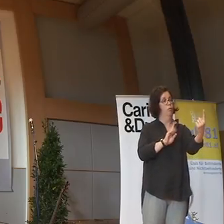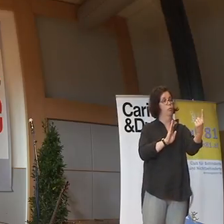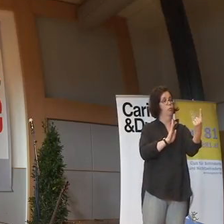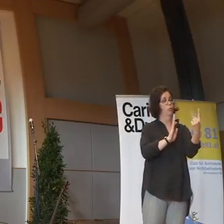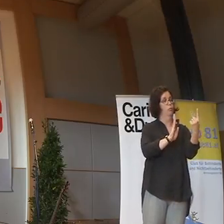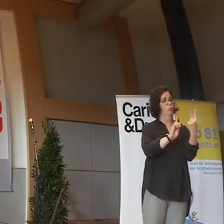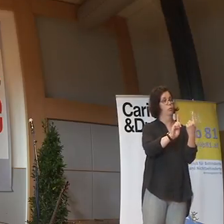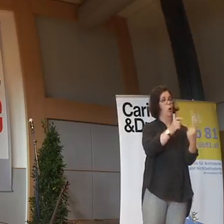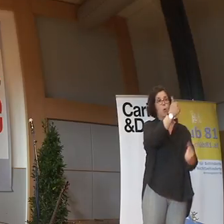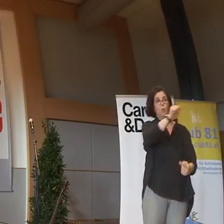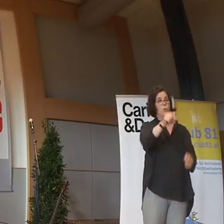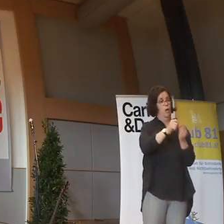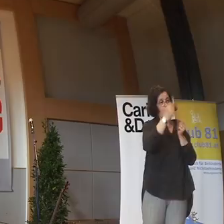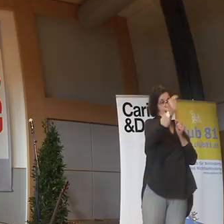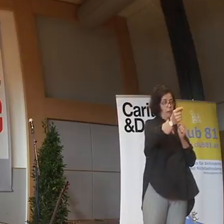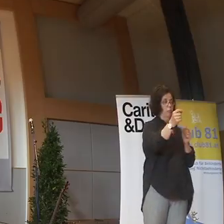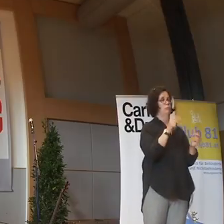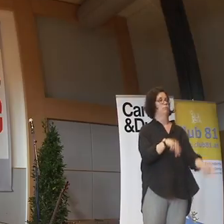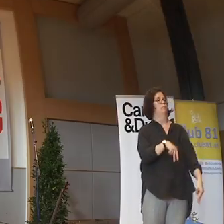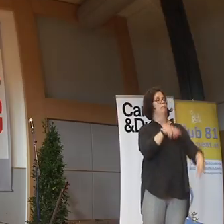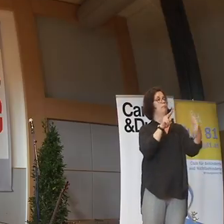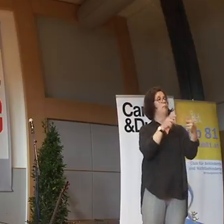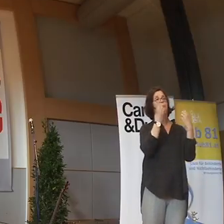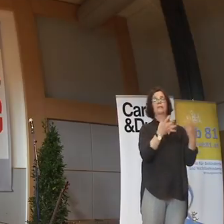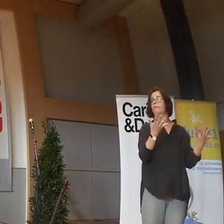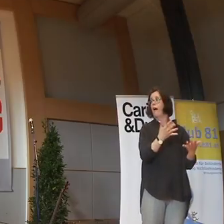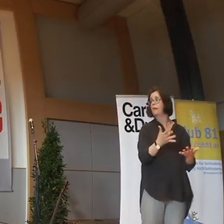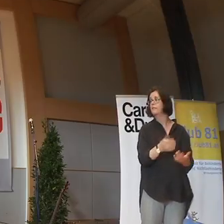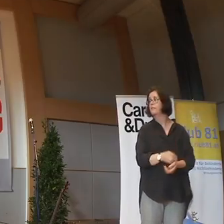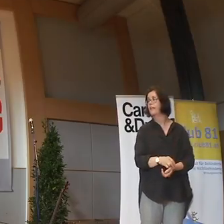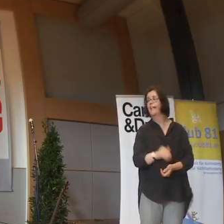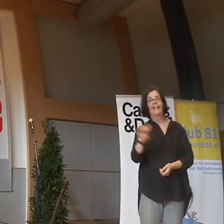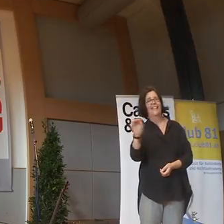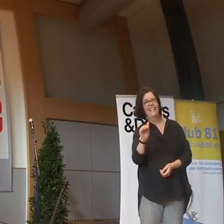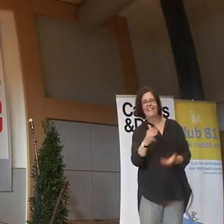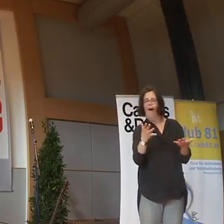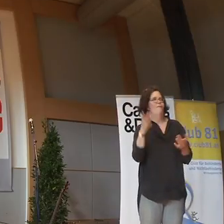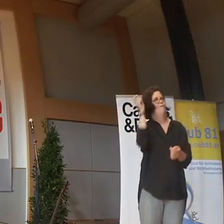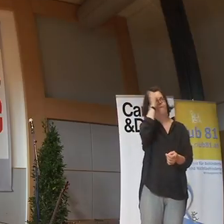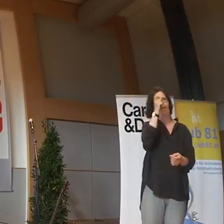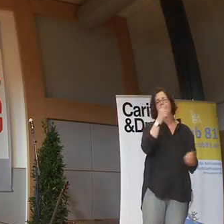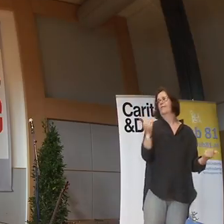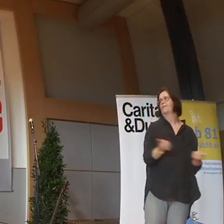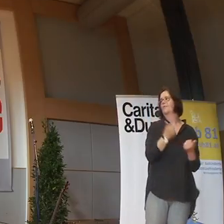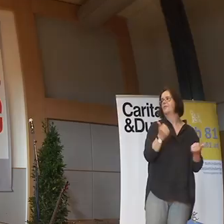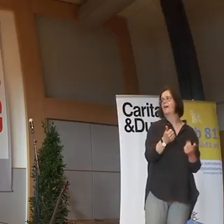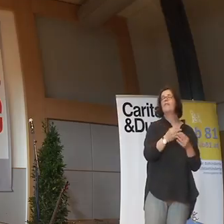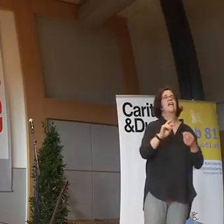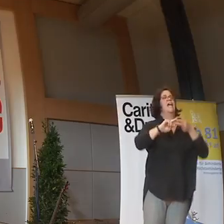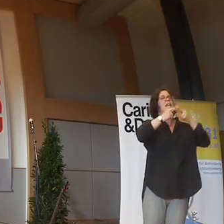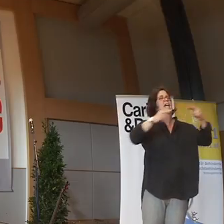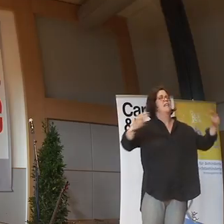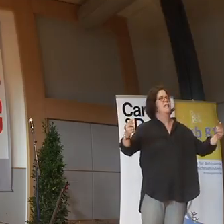Meter. Man sieht sie. Und es passiert immer dasselbe. Es ist unglaublich. Kinder sind ein Wahnsinn. Das ist so genetisch.